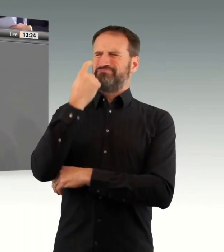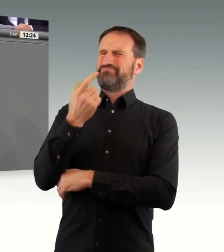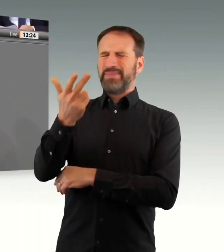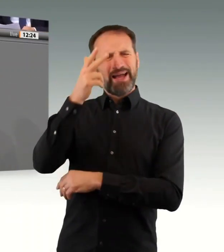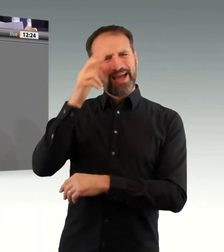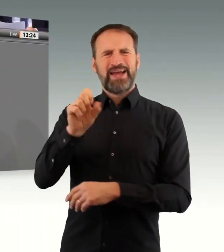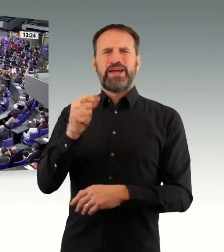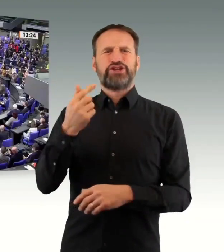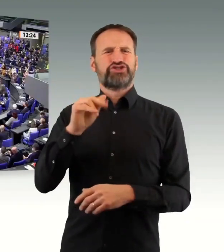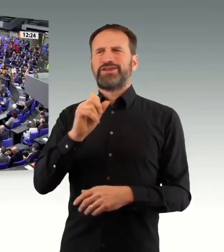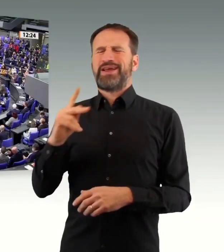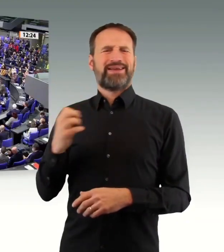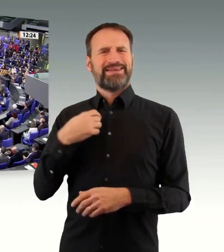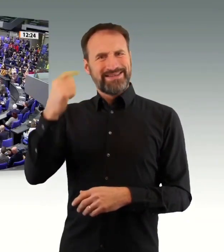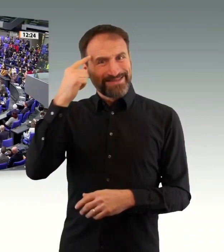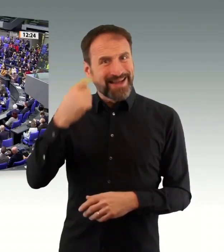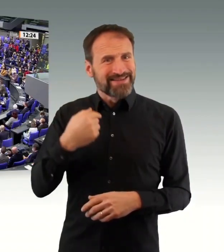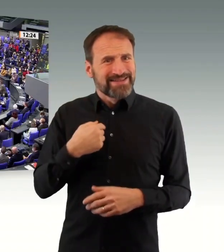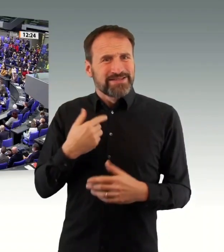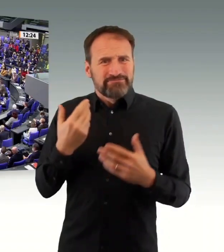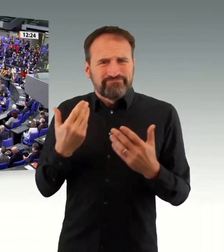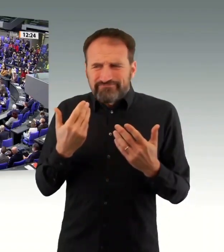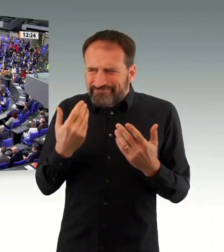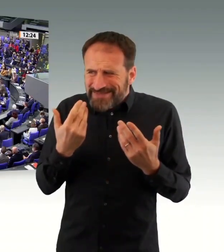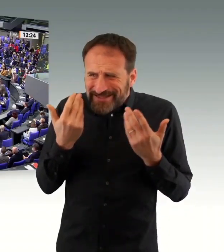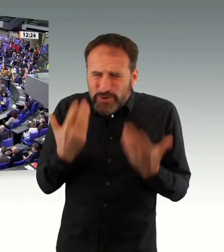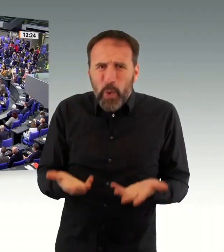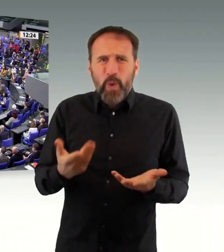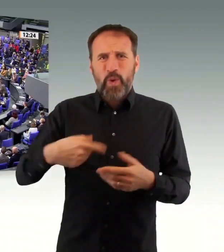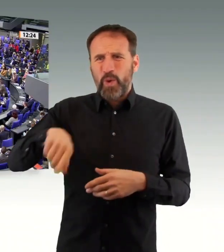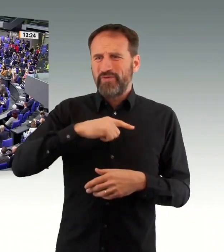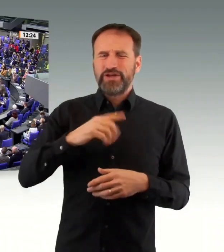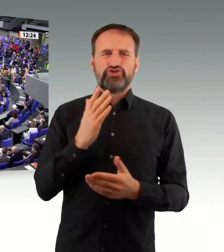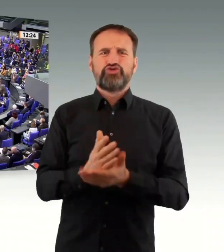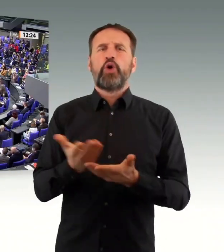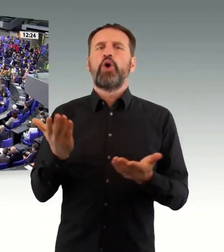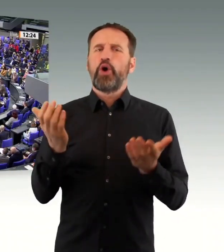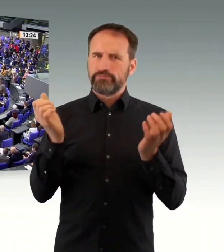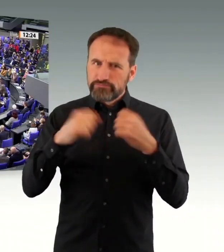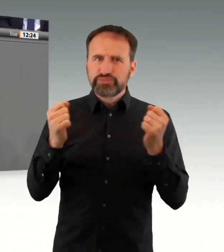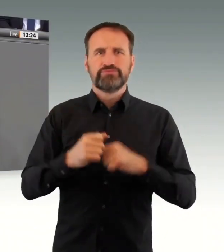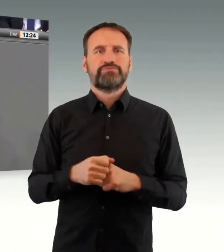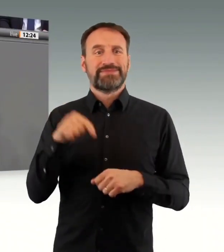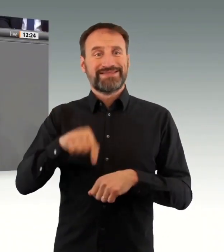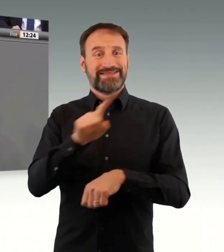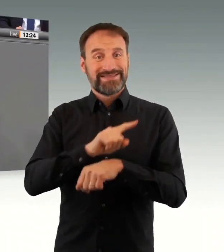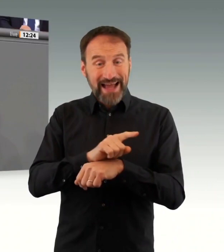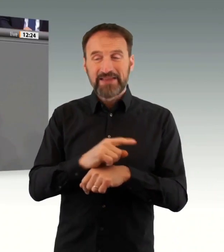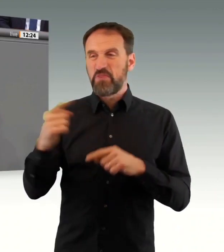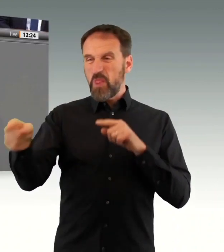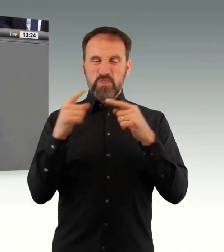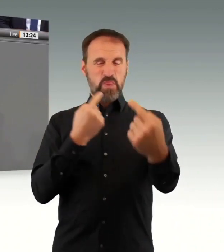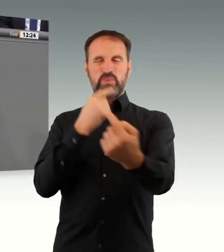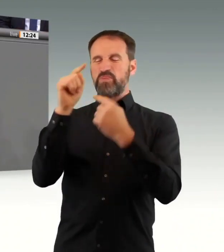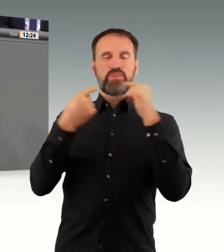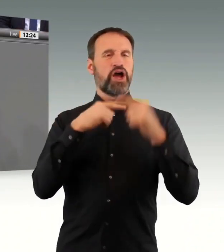gedacht, dass die Zeiten vorbei sind, wo wir gegeneinander aufeinander zeigen und sagen, du bist schuld, du hast